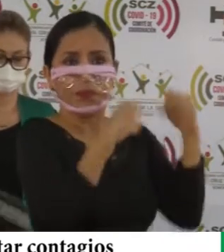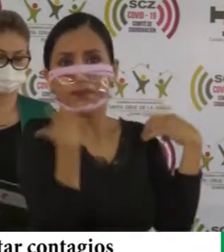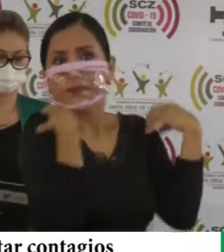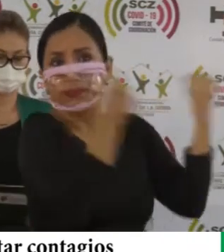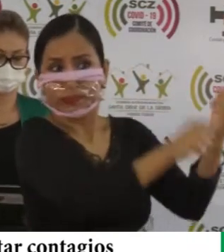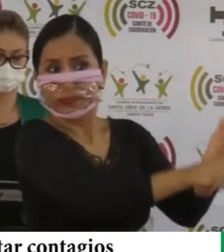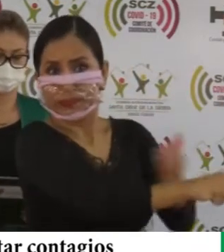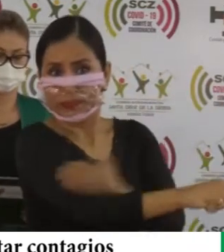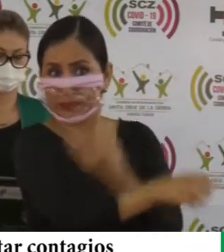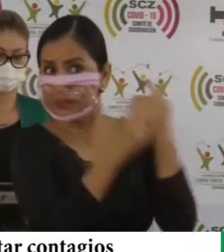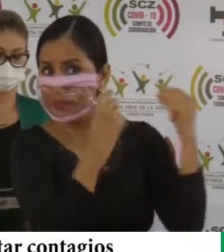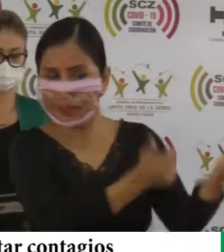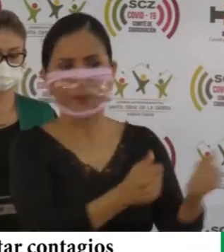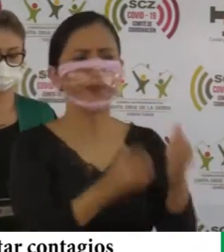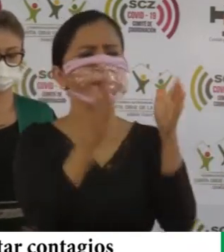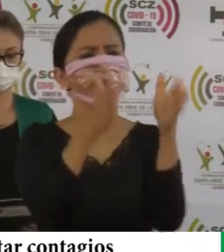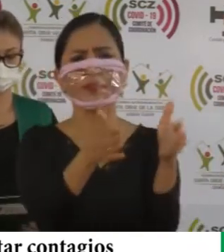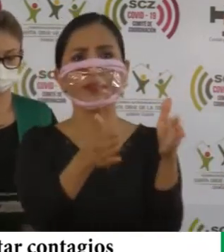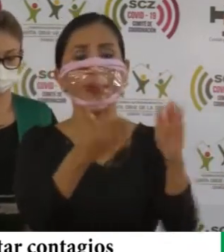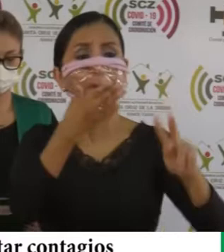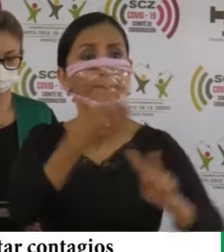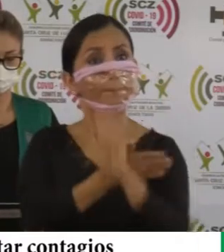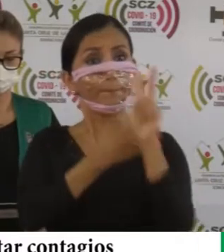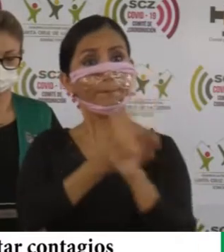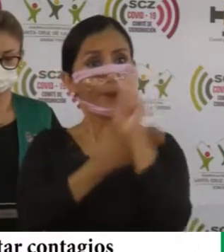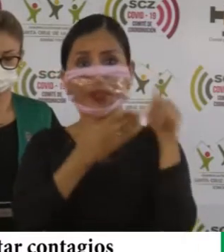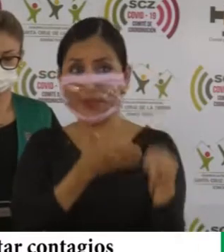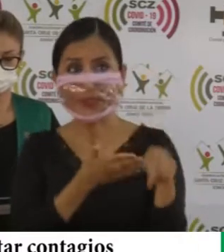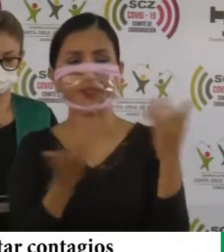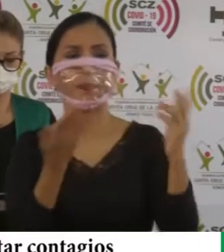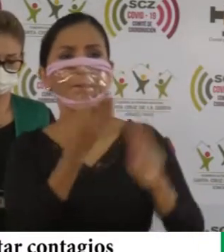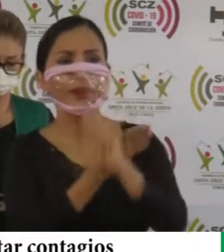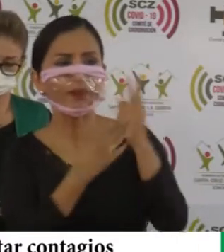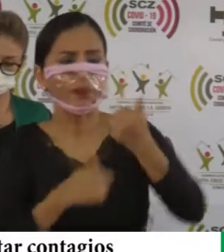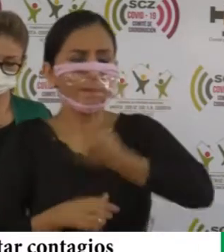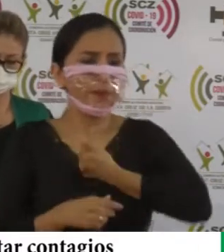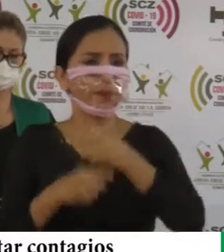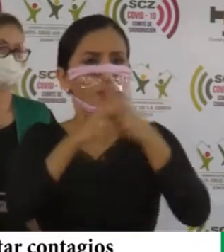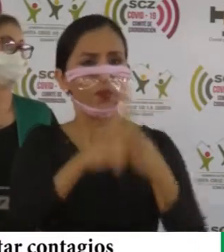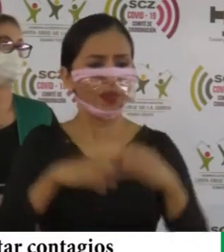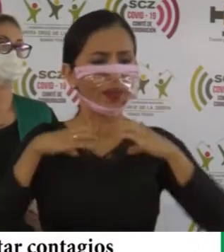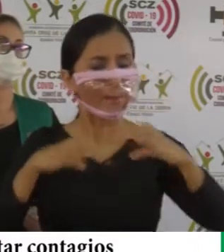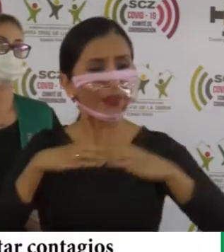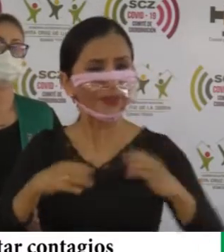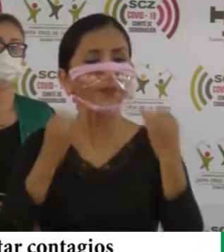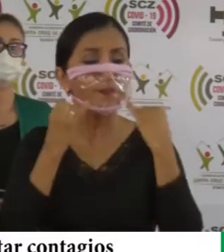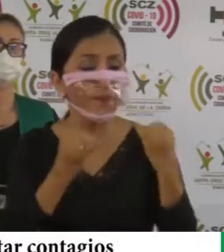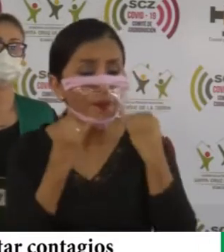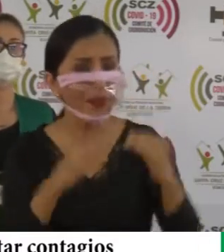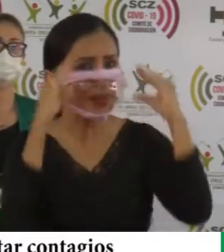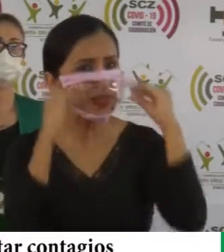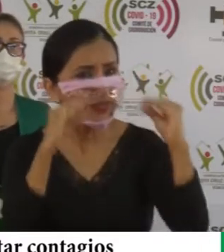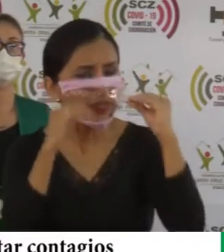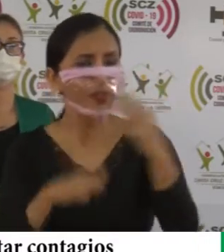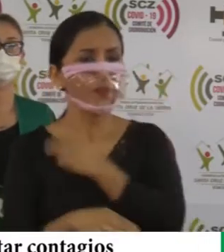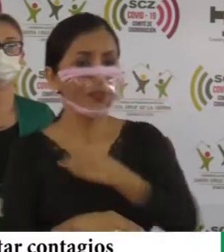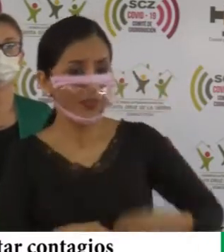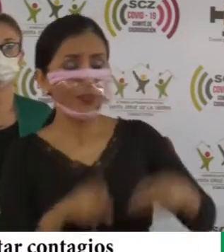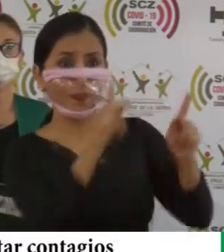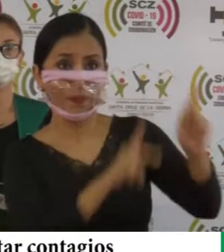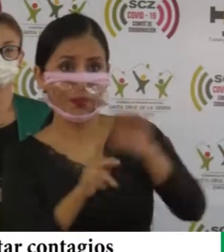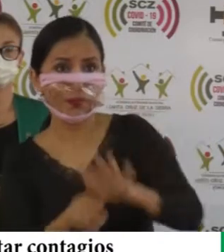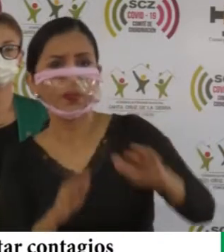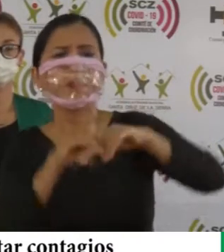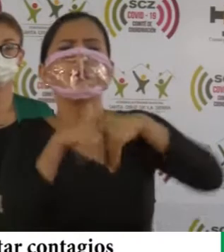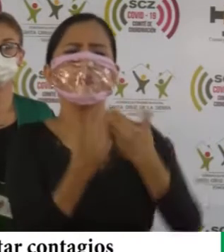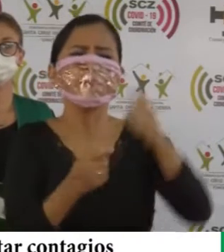recuperarse rápido y la otra es prevención la prevención el autocuidado el informar a la ciudadanía a nuestros municipios de